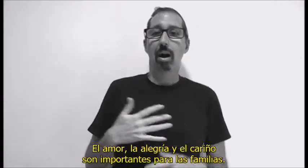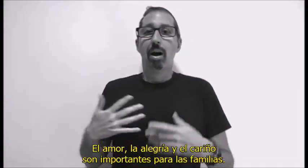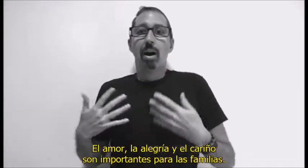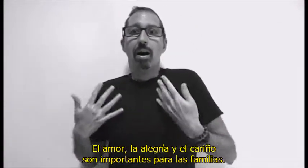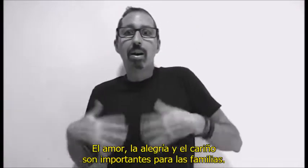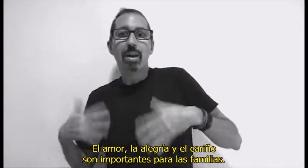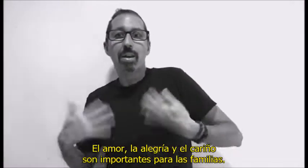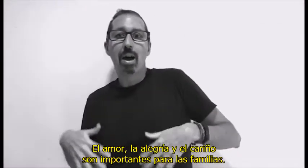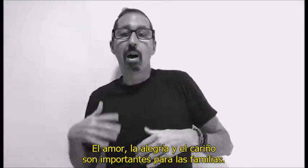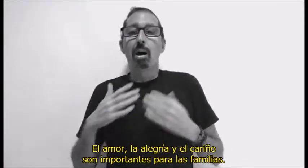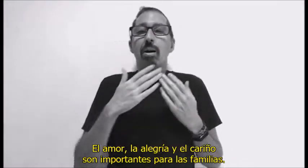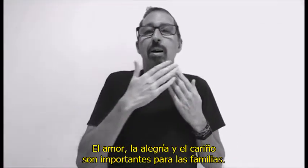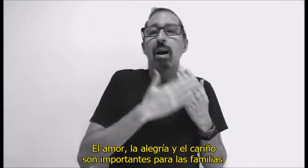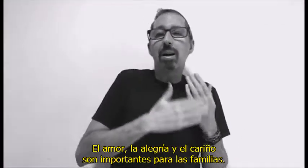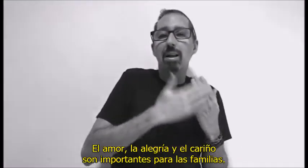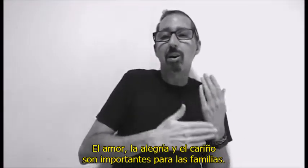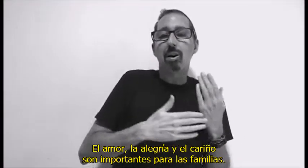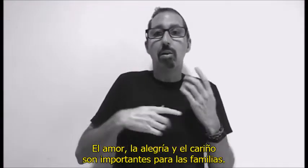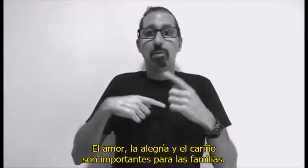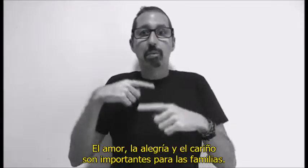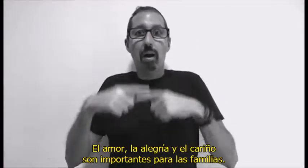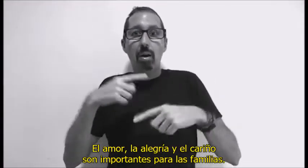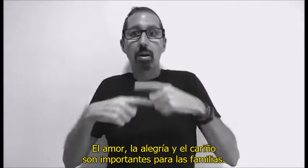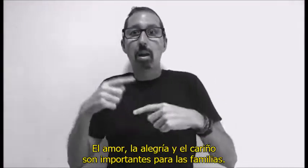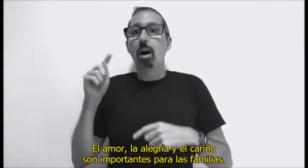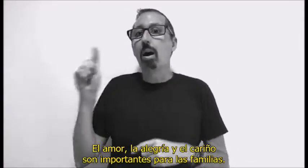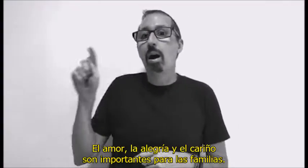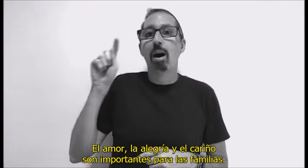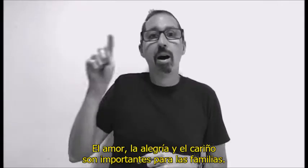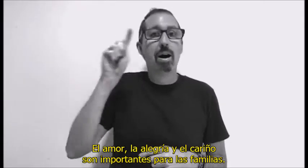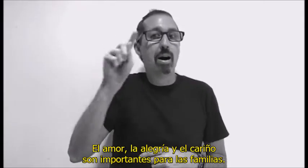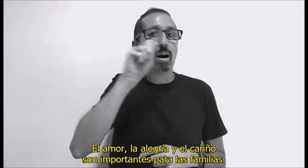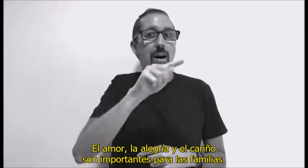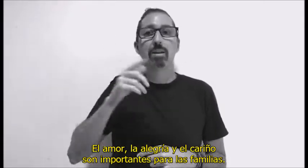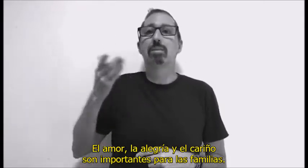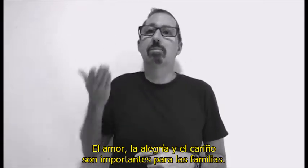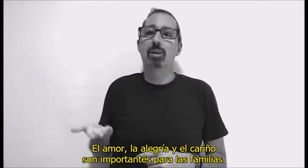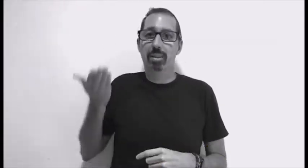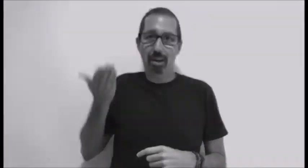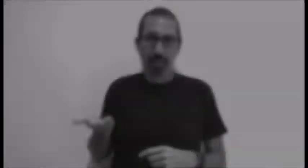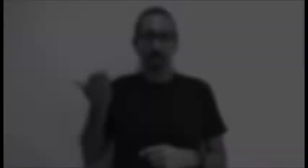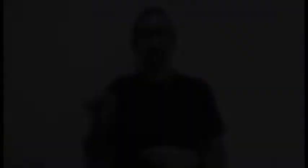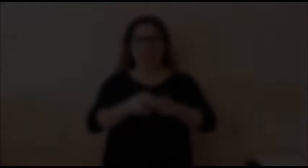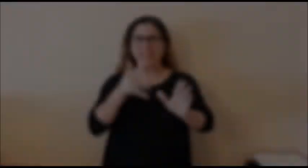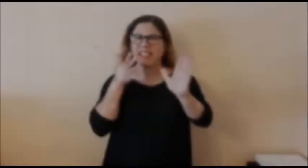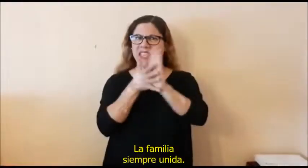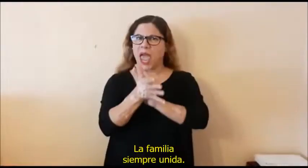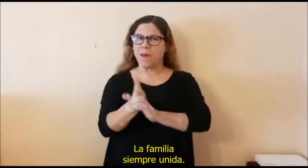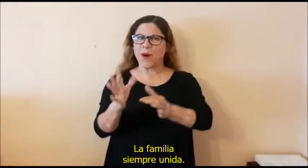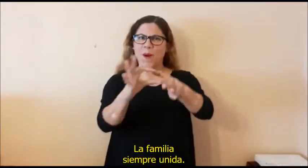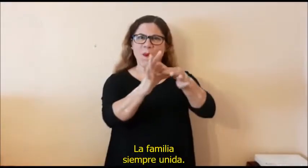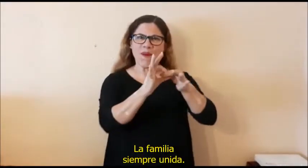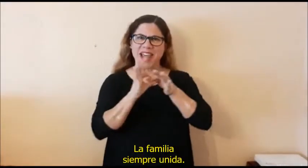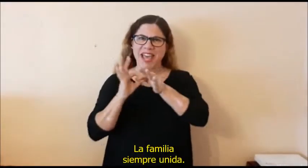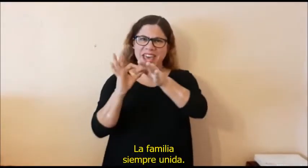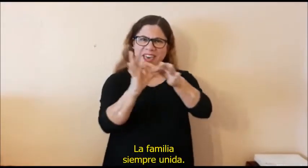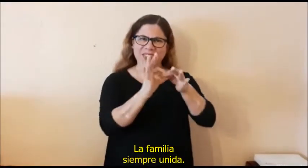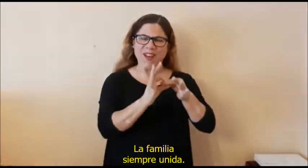El amor, la alegría y el cariño son importantes para las familias. La familia siempre unida.